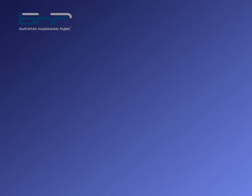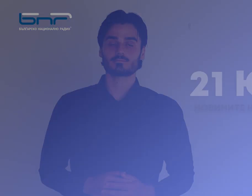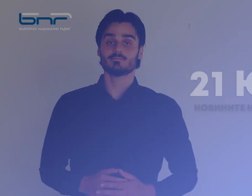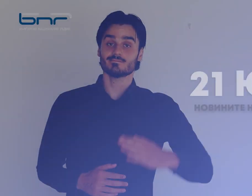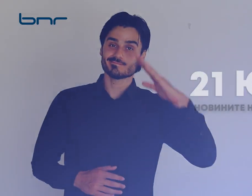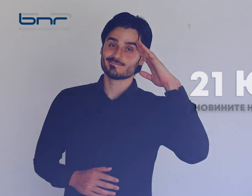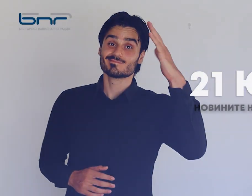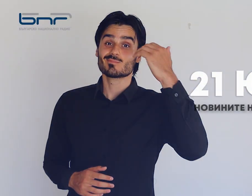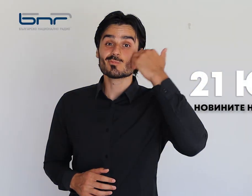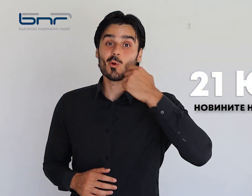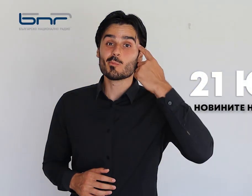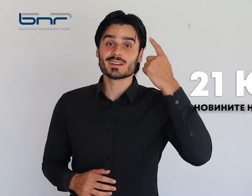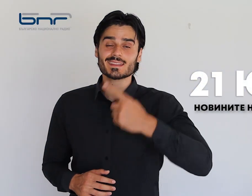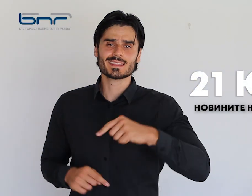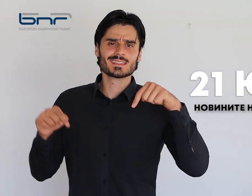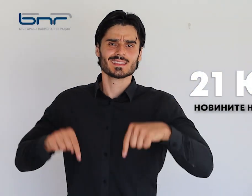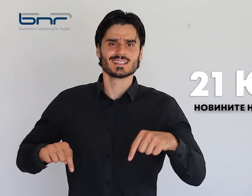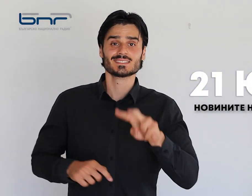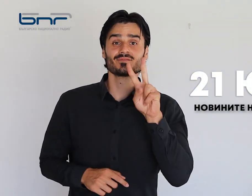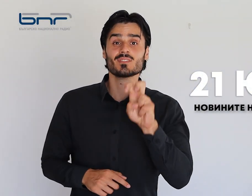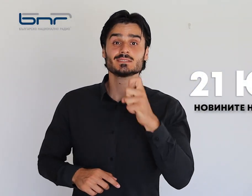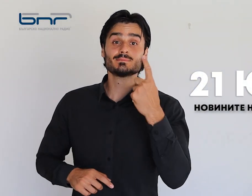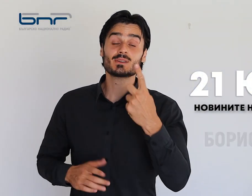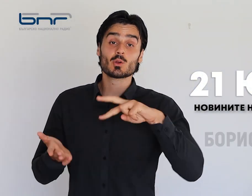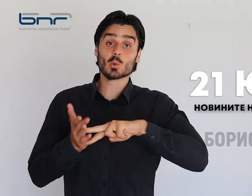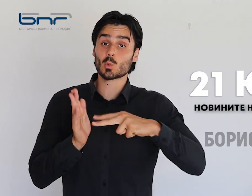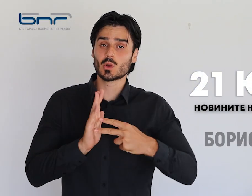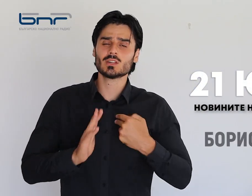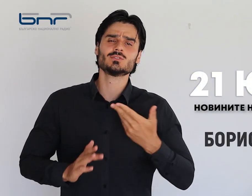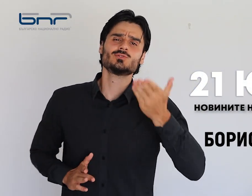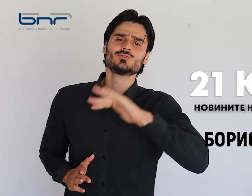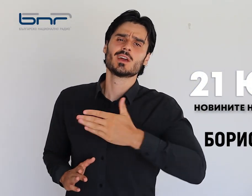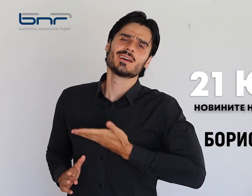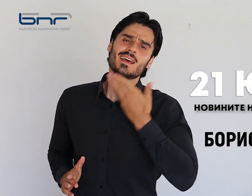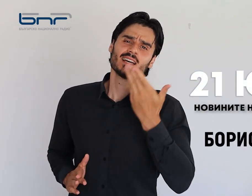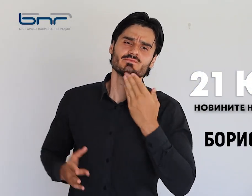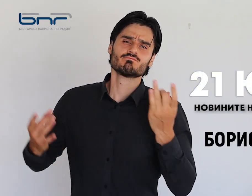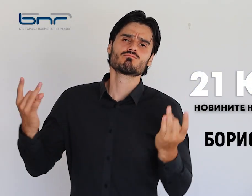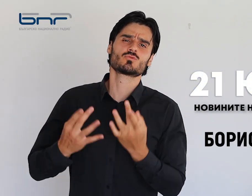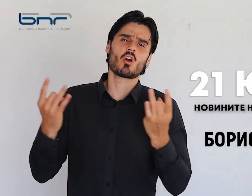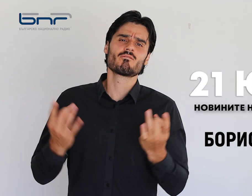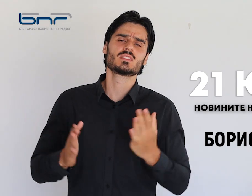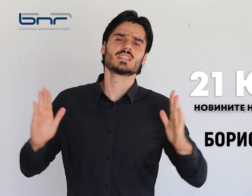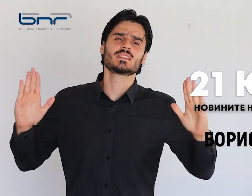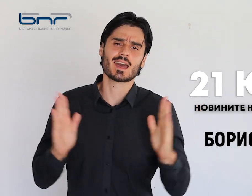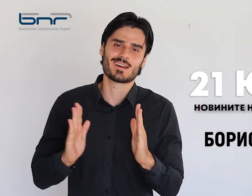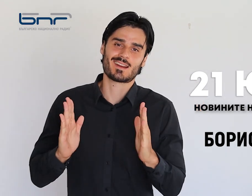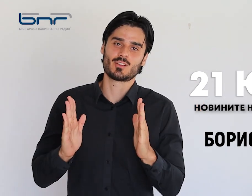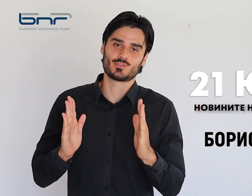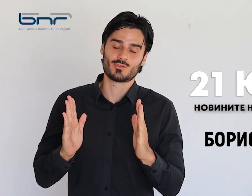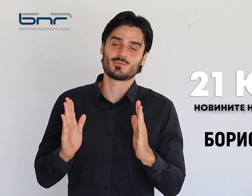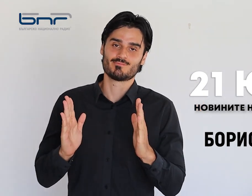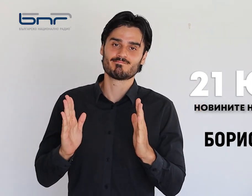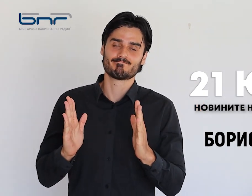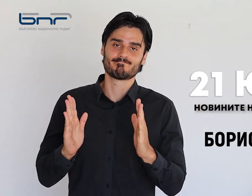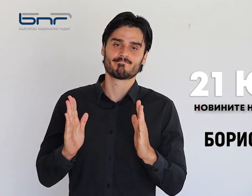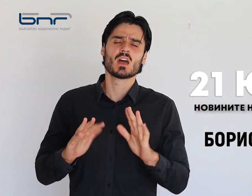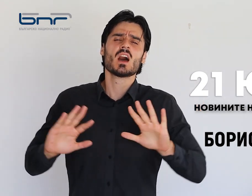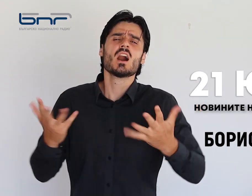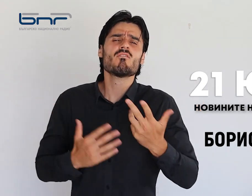Точно 12. Започва обзорът на водещите новини. Това е обедният осведомителен бюлетин на Българското национално радио. Ето на кратко акцентите.